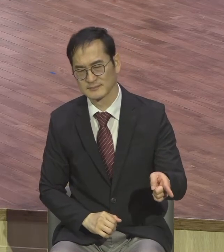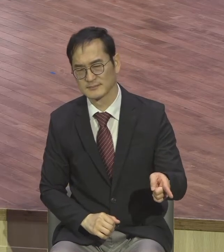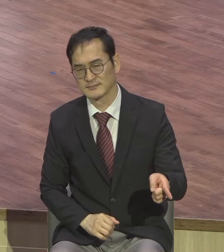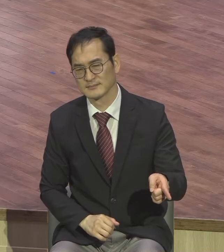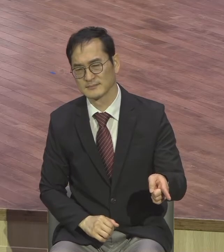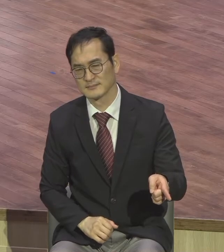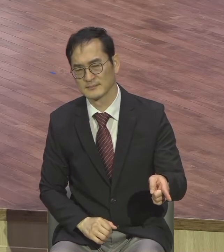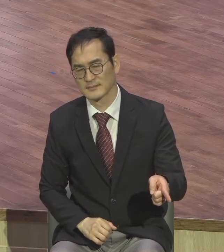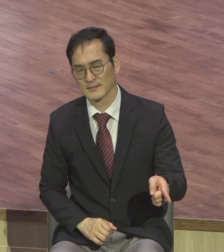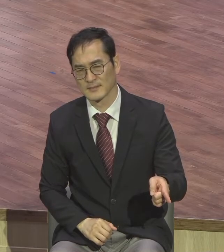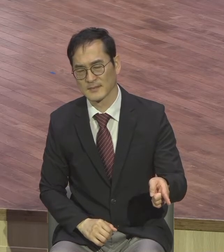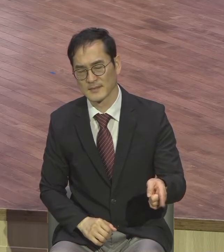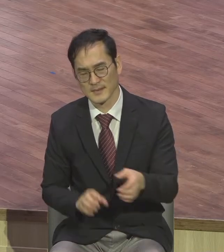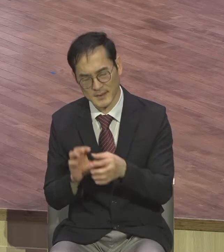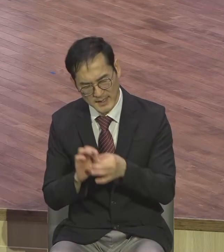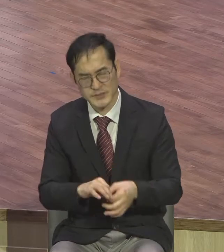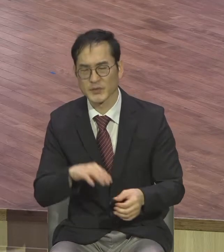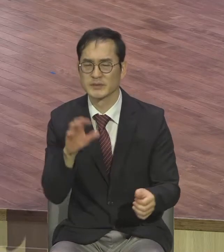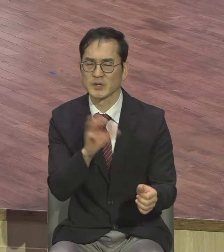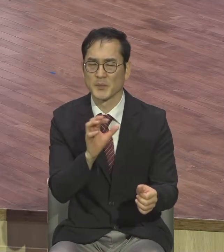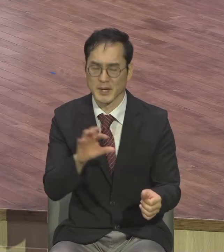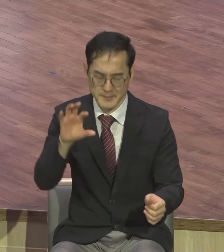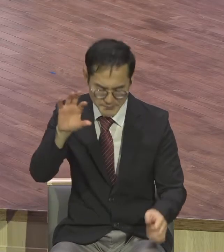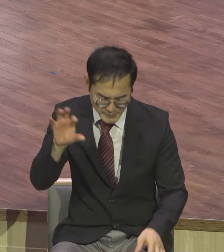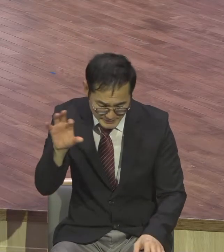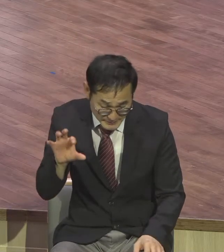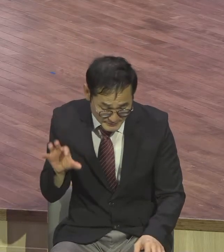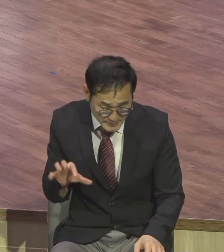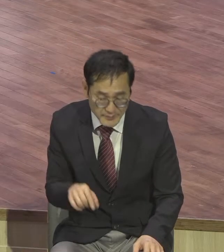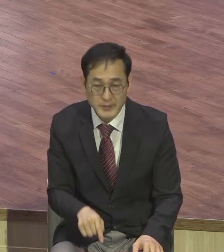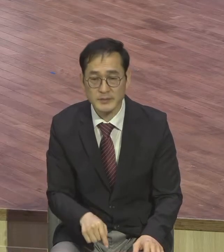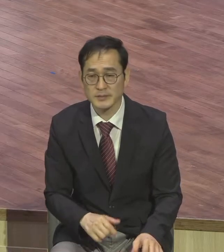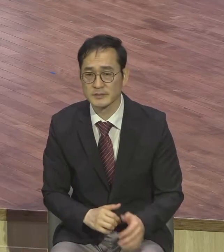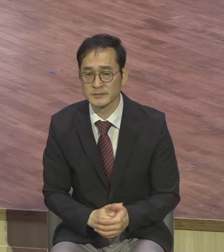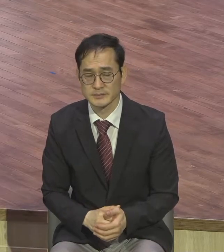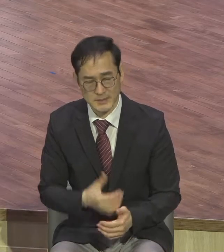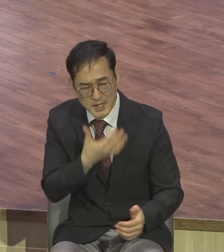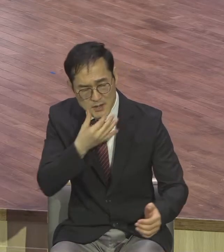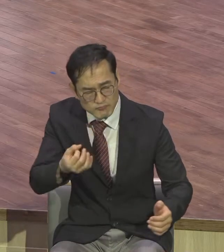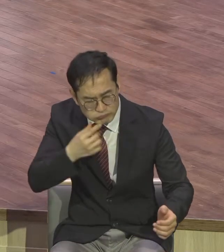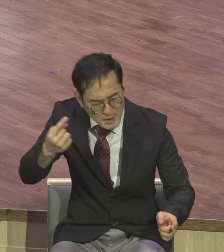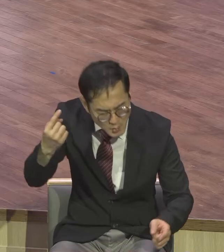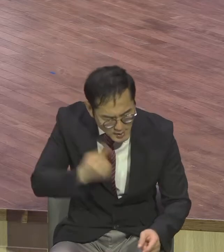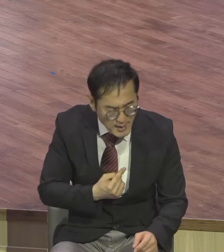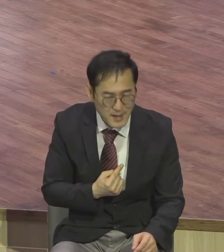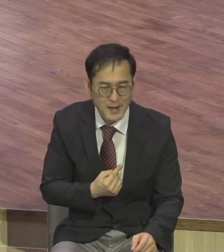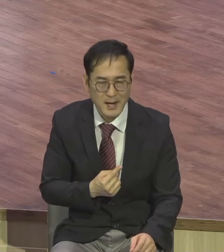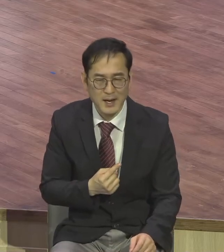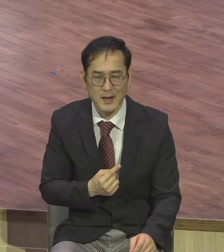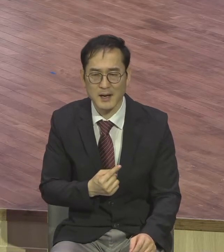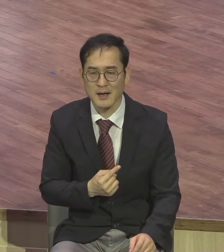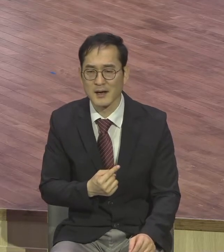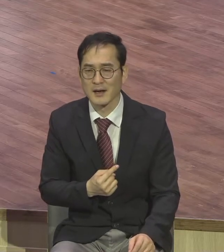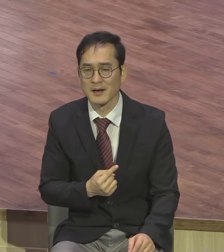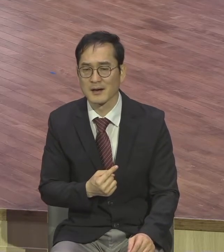메시지를 선포하십니다 본문에서 반복되는 화 있을진저 이 표현은요